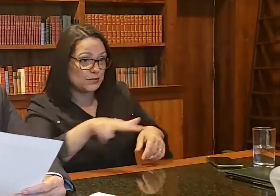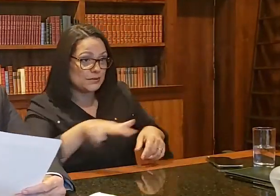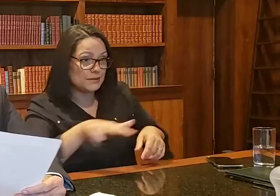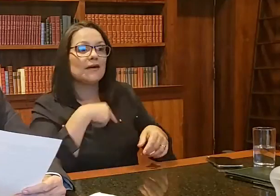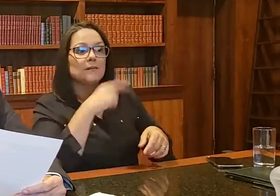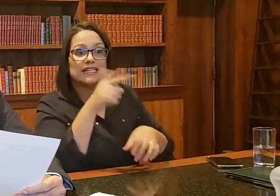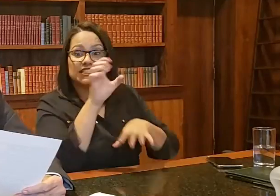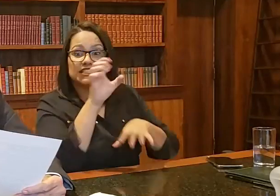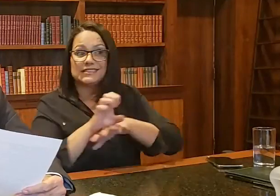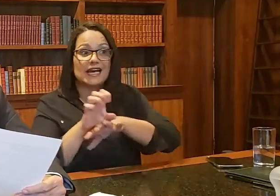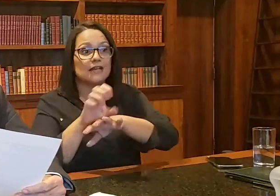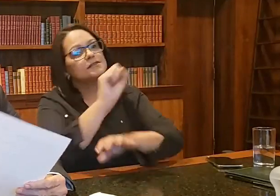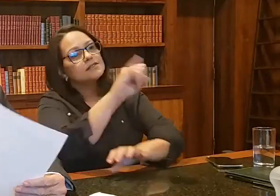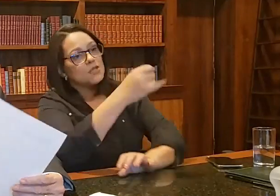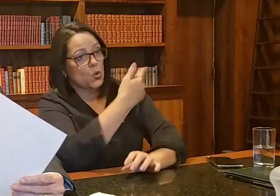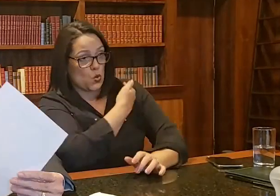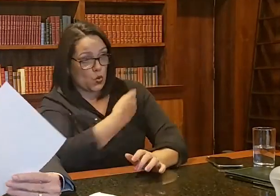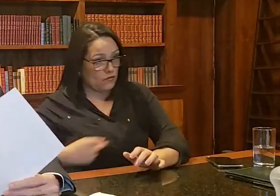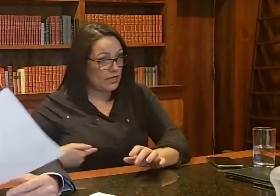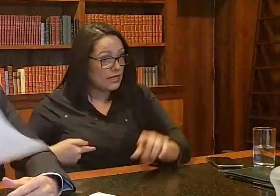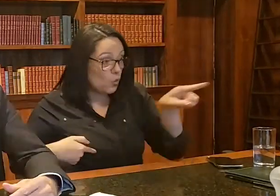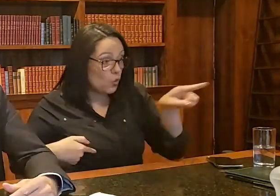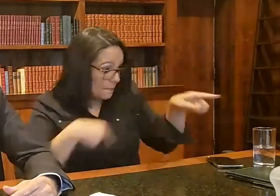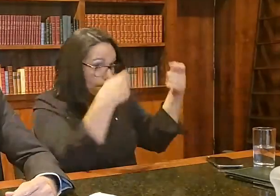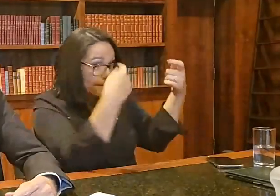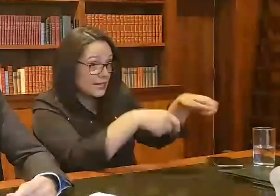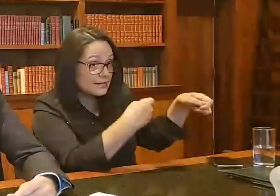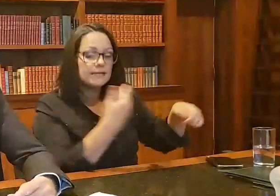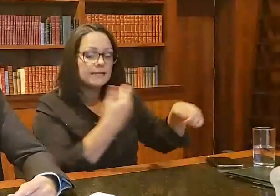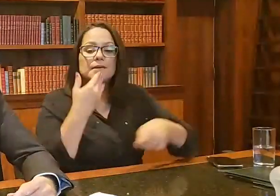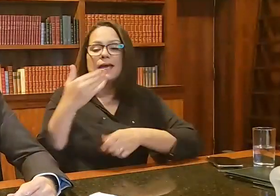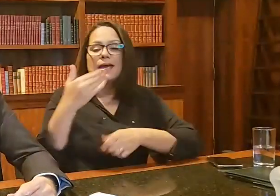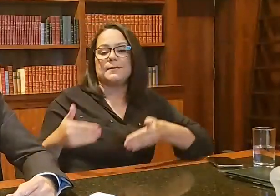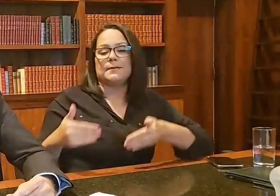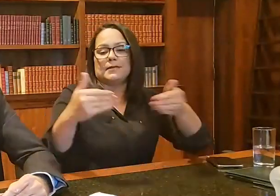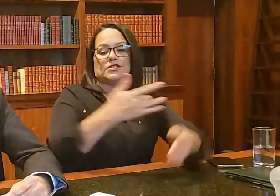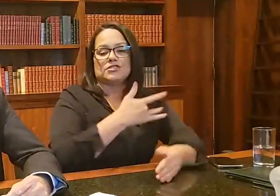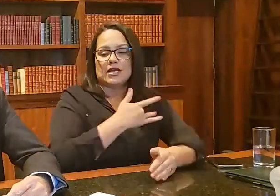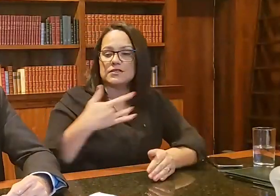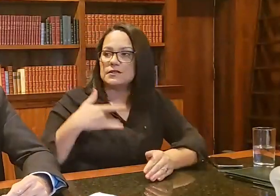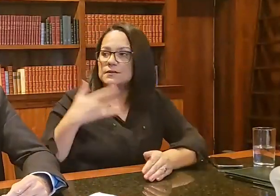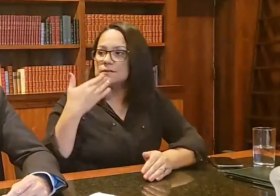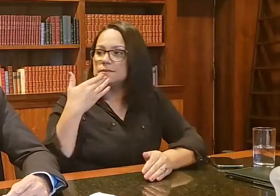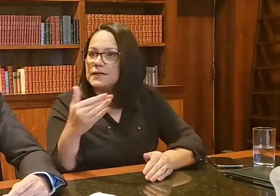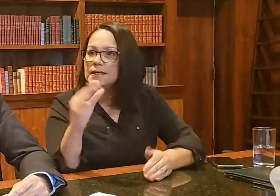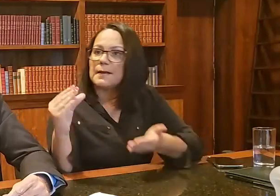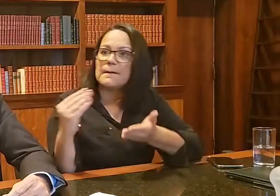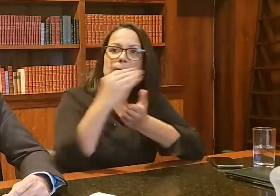precisa, o prefeito requisita e a saúde aí faz o pagamento. É isso mesmo?